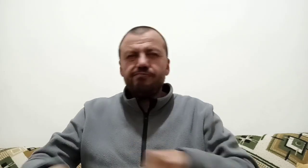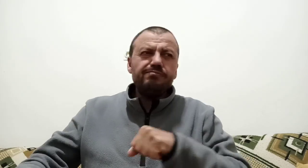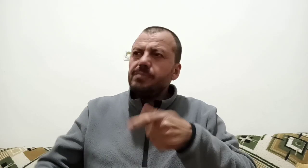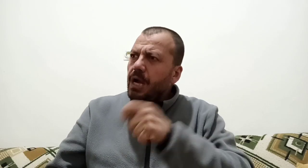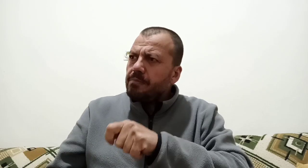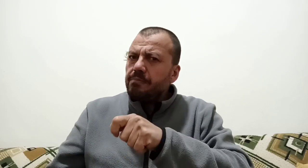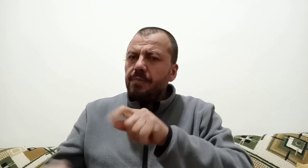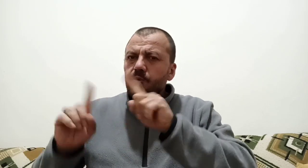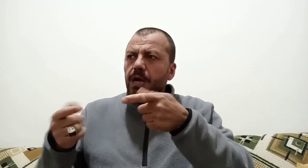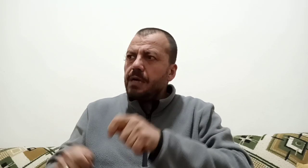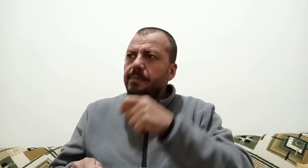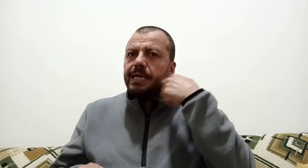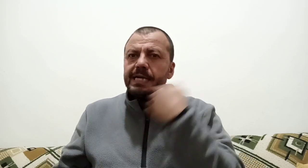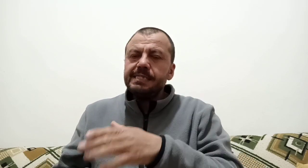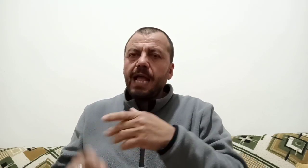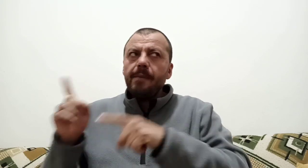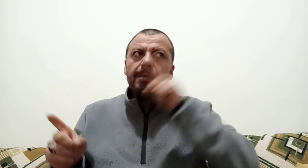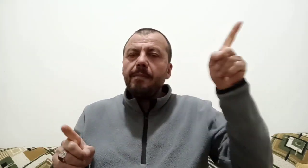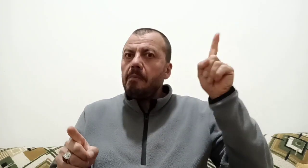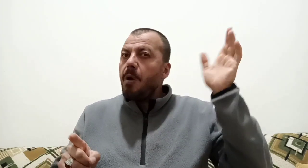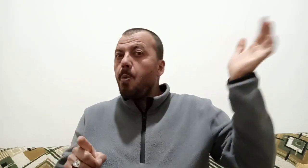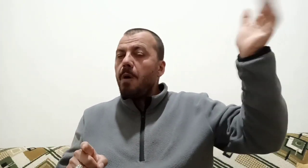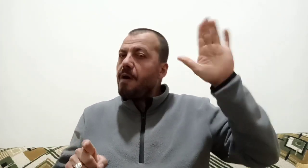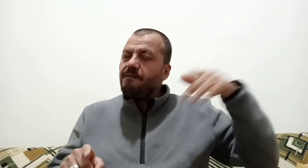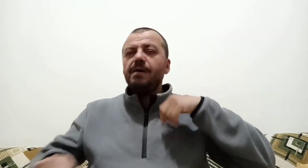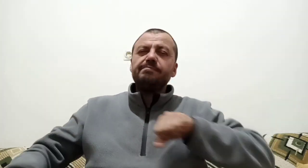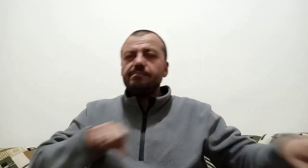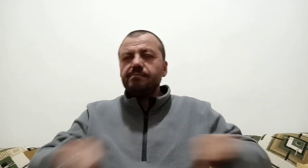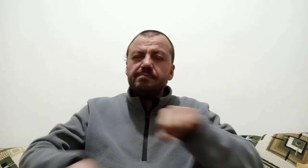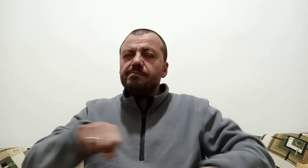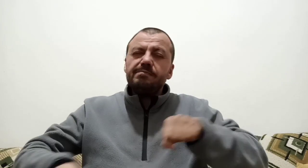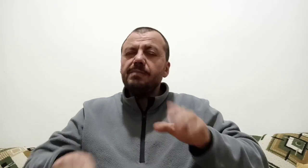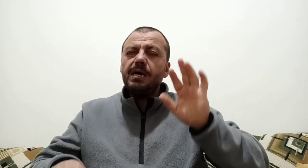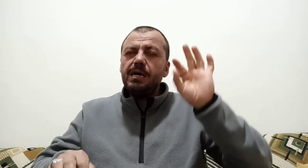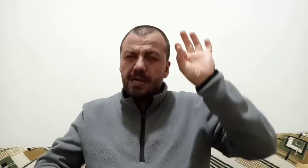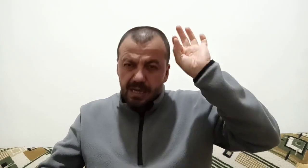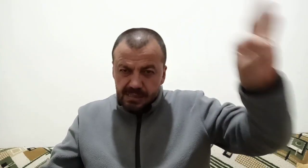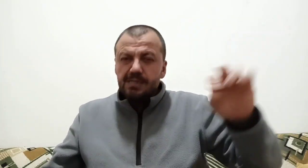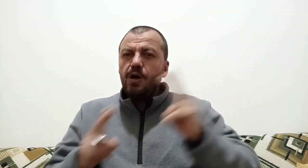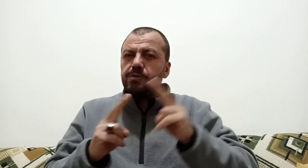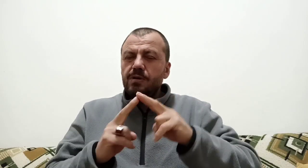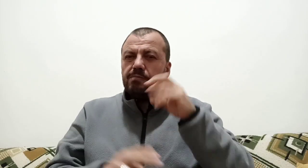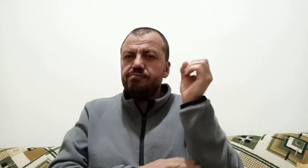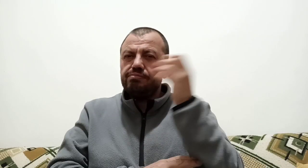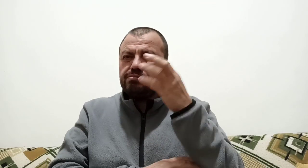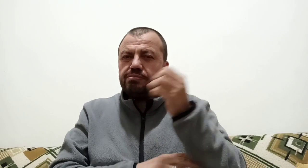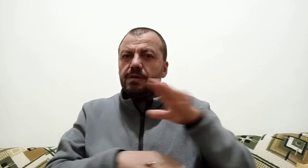bu bisikletle böyle ve gittiğimiz zaman tabi fırınlar açık fırınların açık olacağı söylenmişti